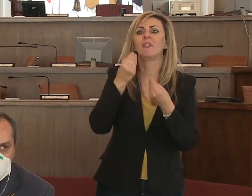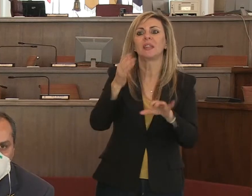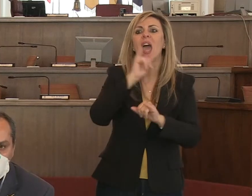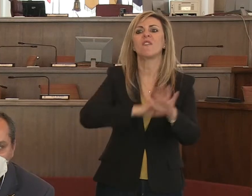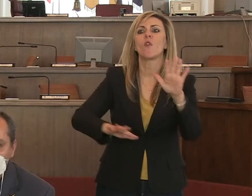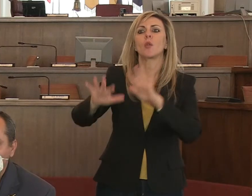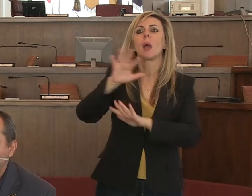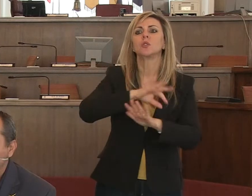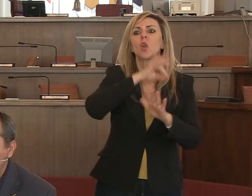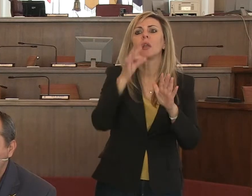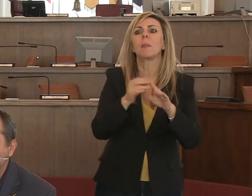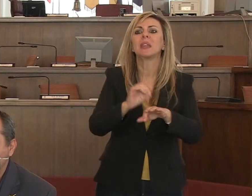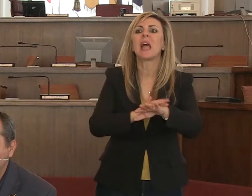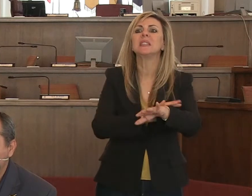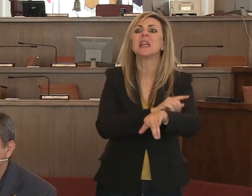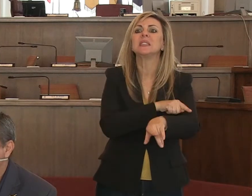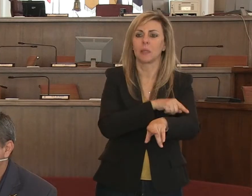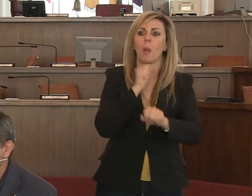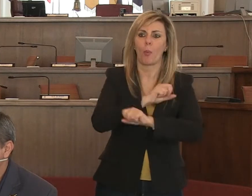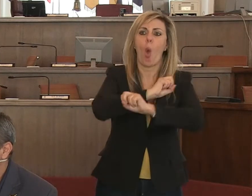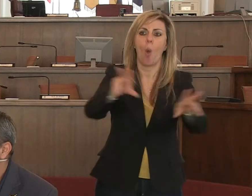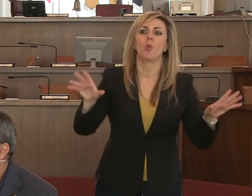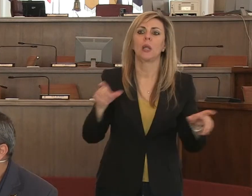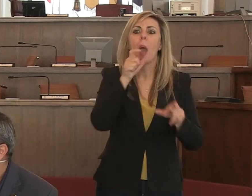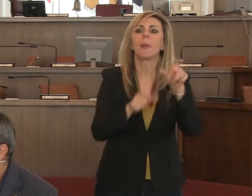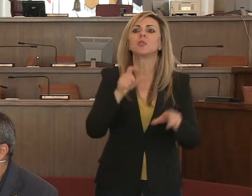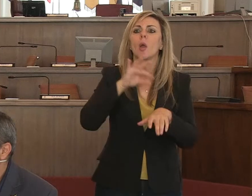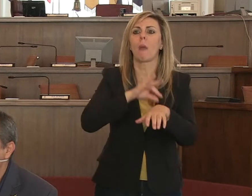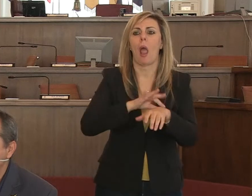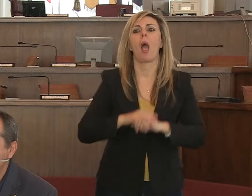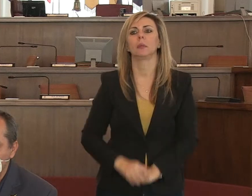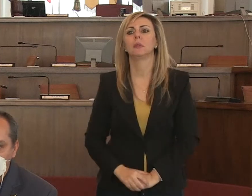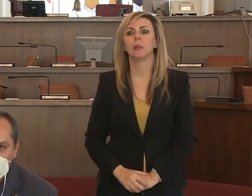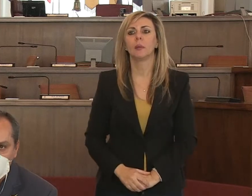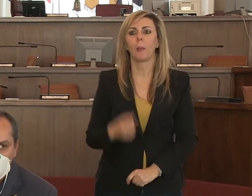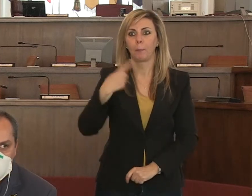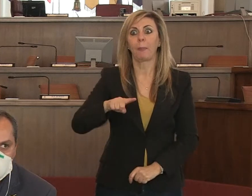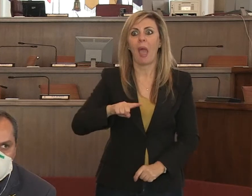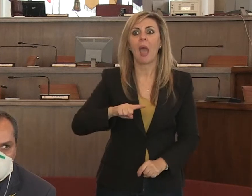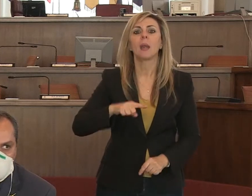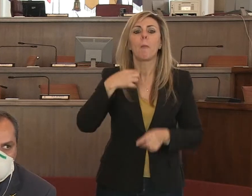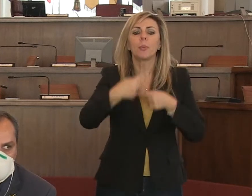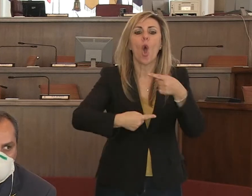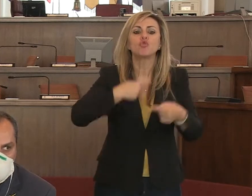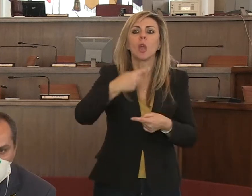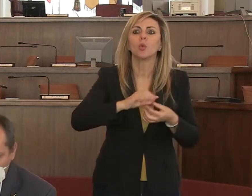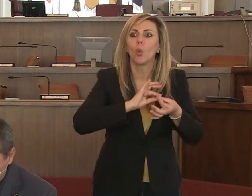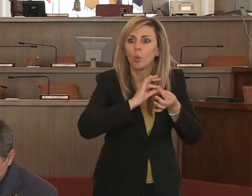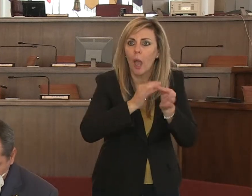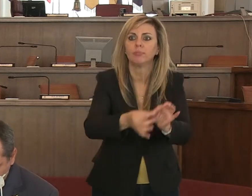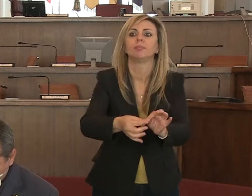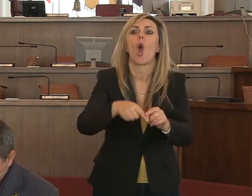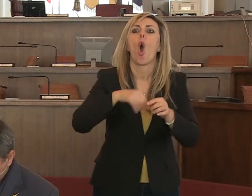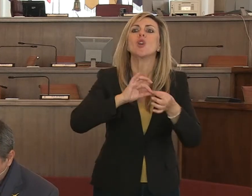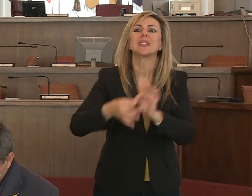dare ai sindaci i dati delle persone malate per poter attivare tutte le azioni del caso.